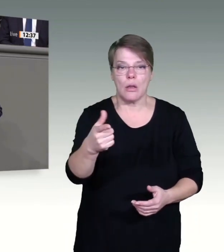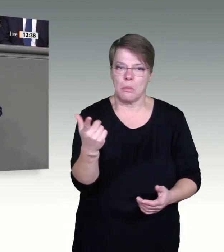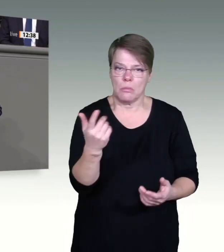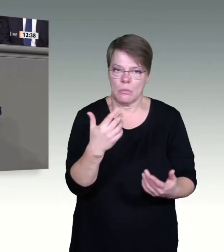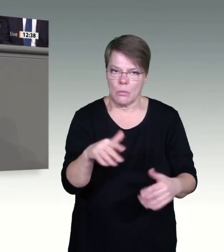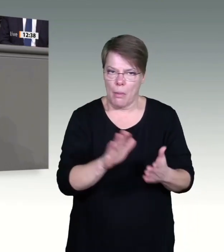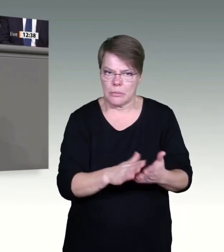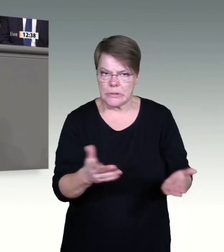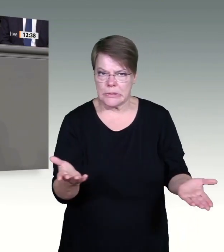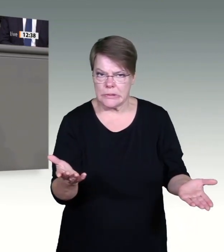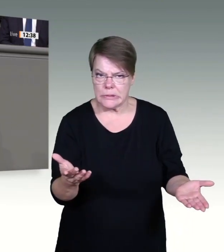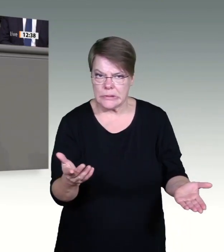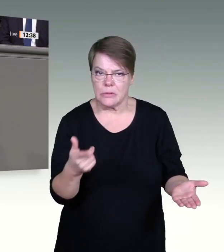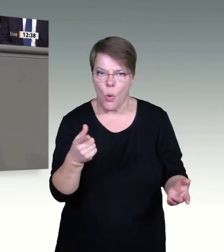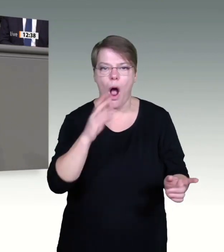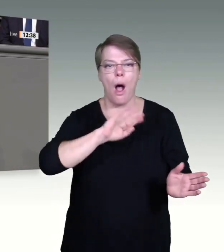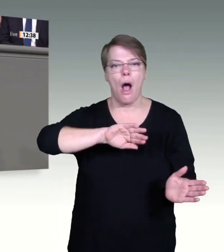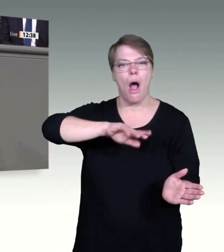und andere schützt. Ich bedanke mich.